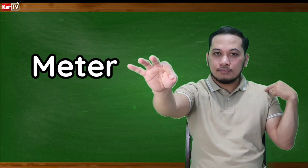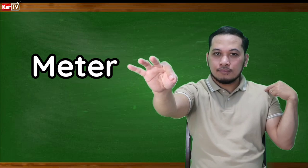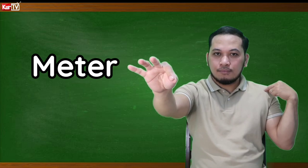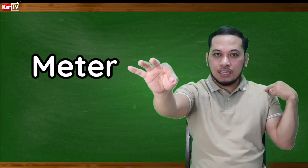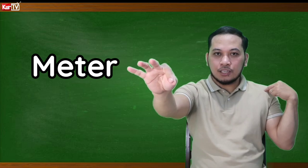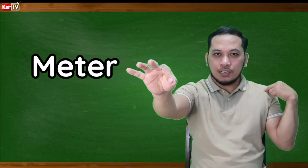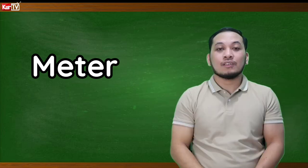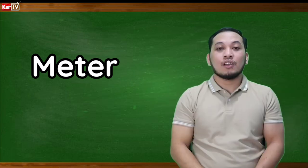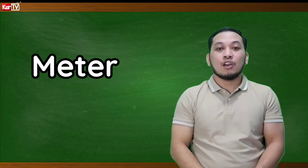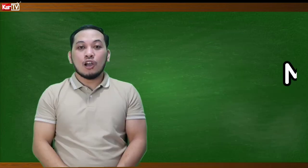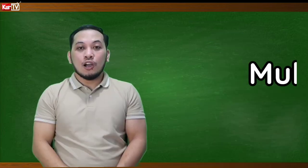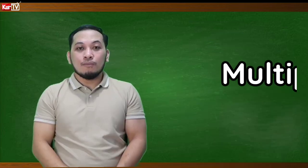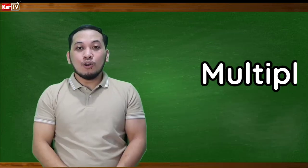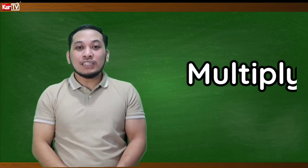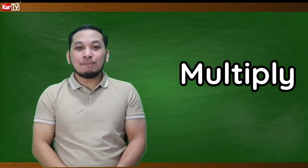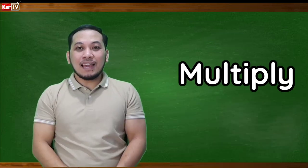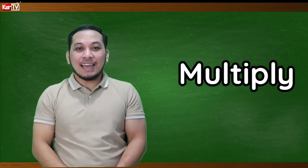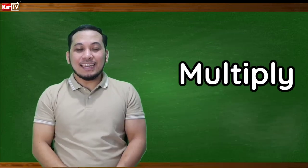Meter. Multiply.